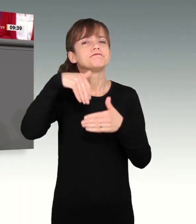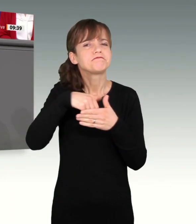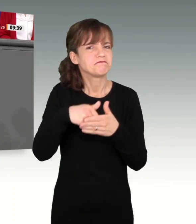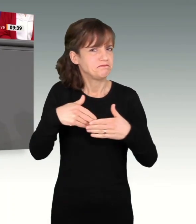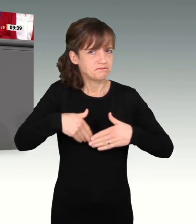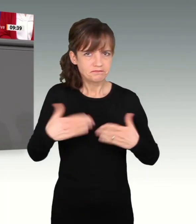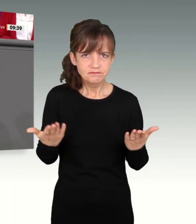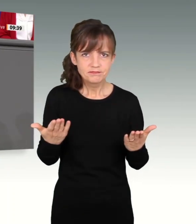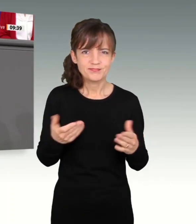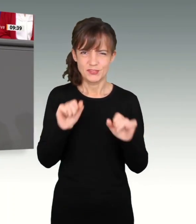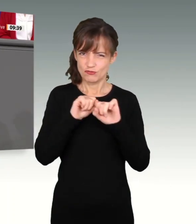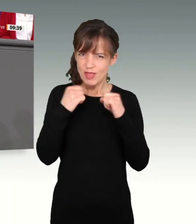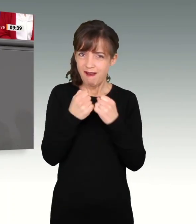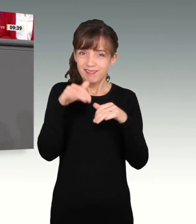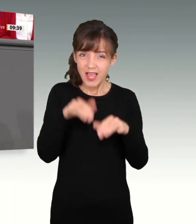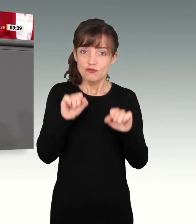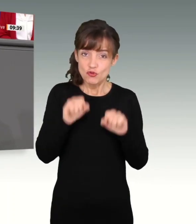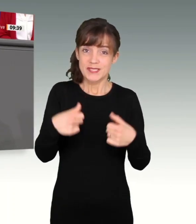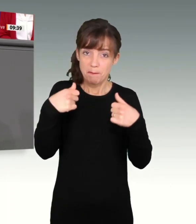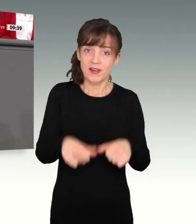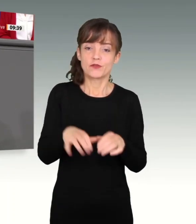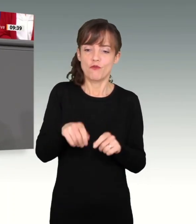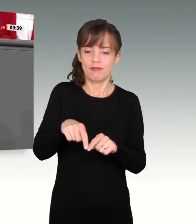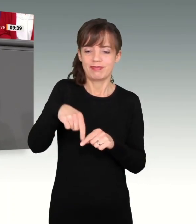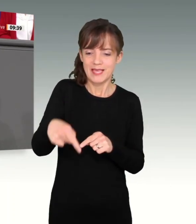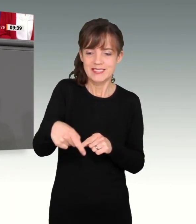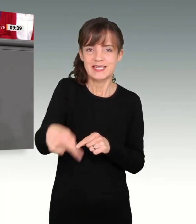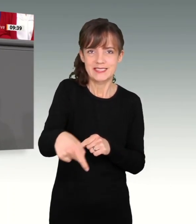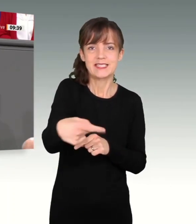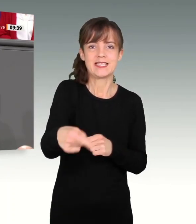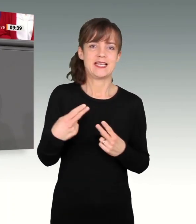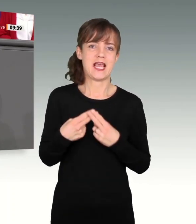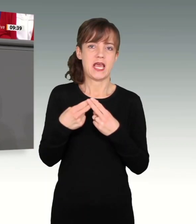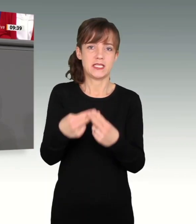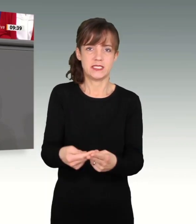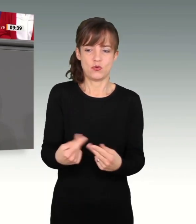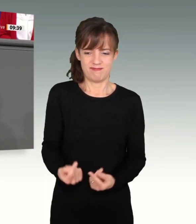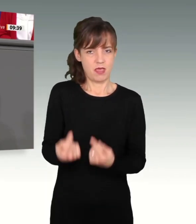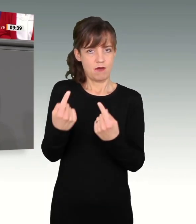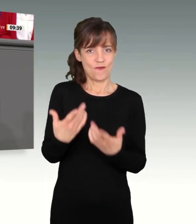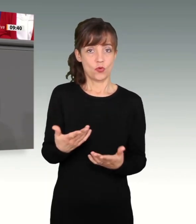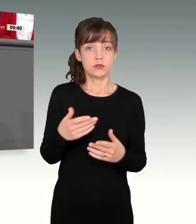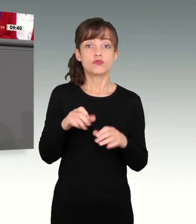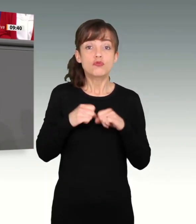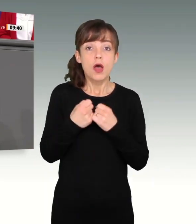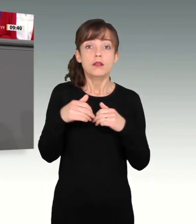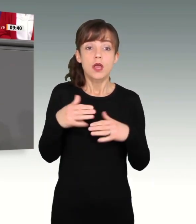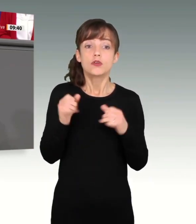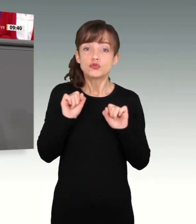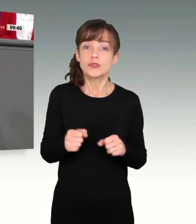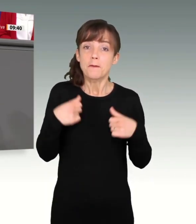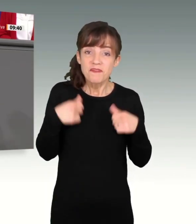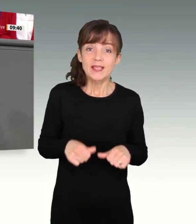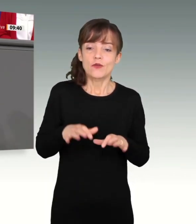Staat eine Schutzpflicht hat für nachfolgende Generationen. Der Staat hat eine verfassungsrechtliche Schutzpflicht